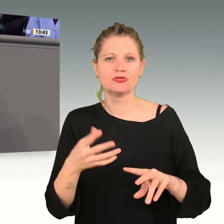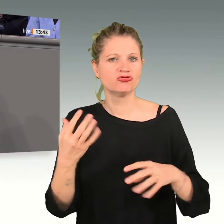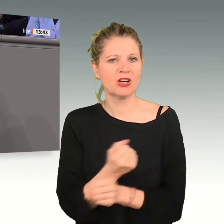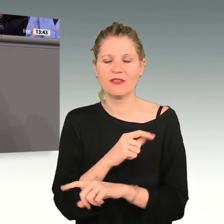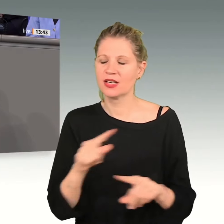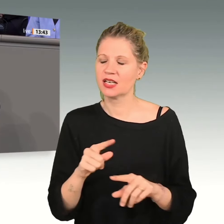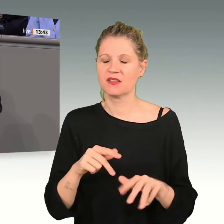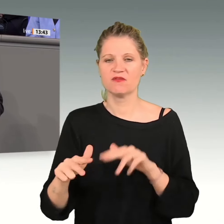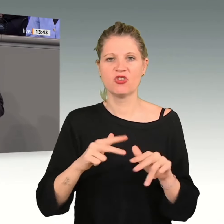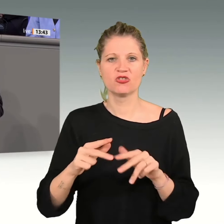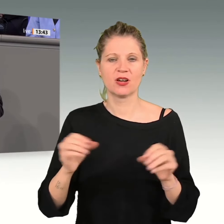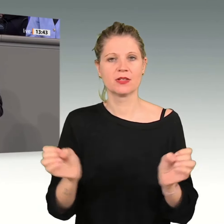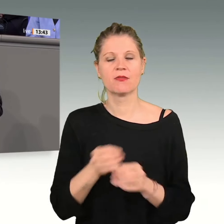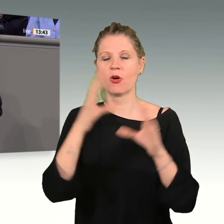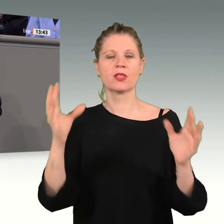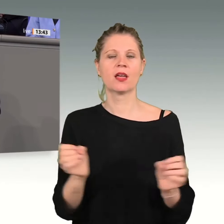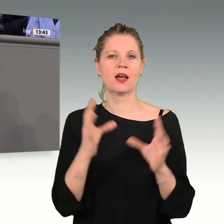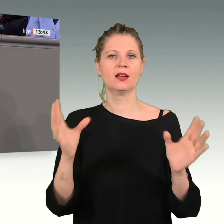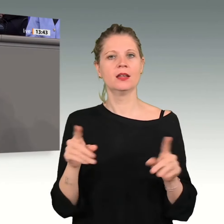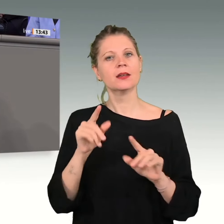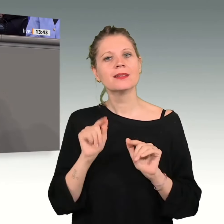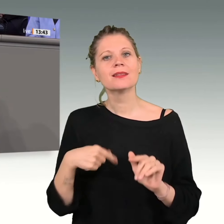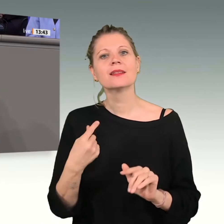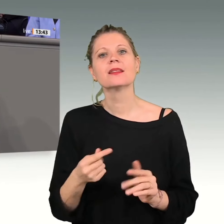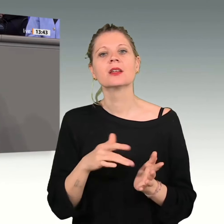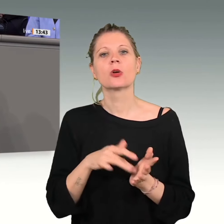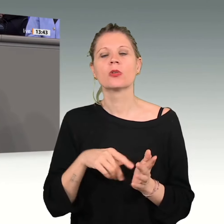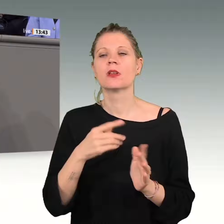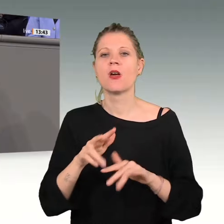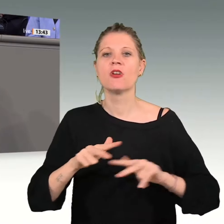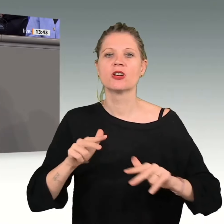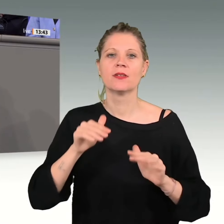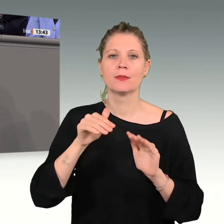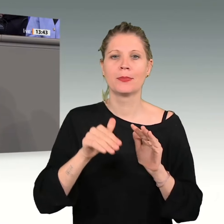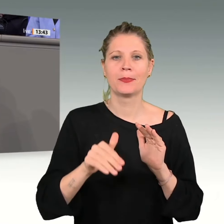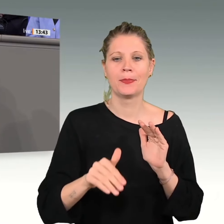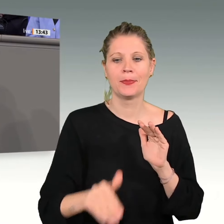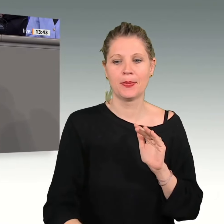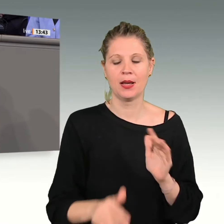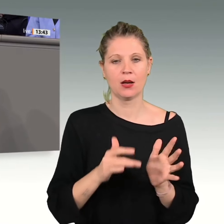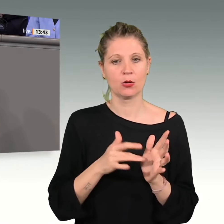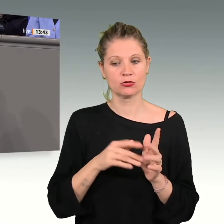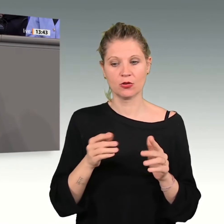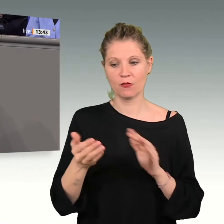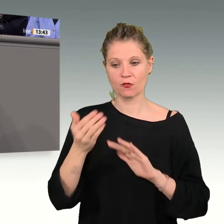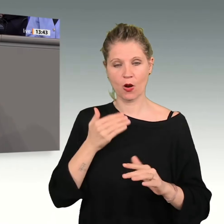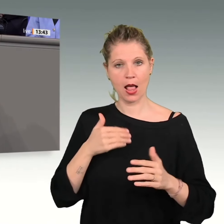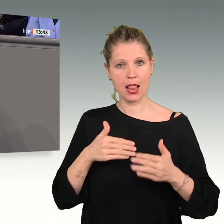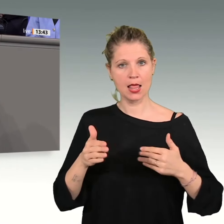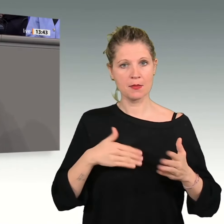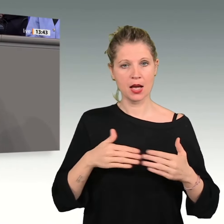sondern ist vielmehr eine wichtige Ursache für den wirtschaftlichen Abstieg, weil sie unsere einst liberale Wirtschaftsordnung